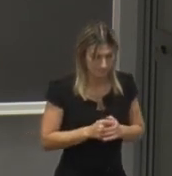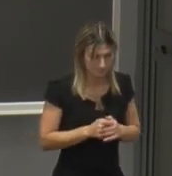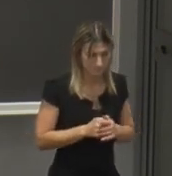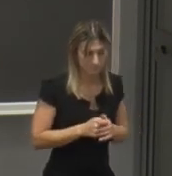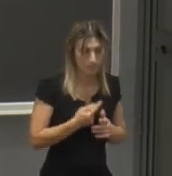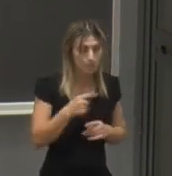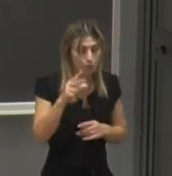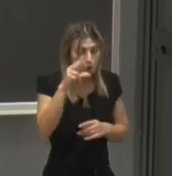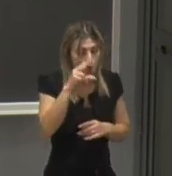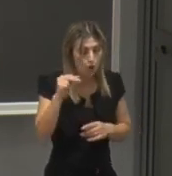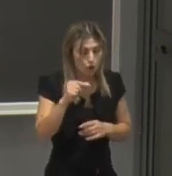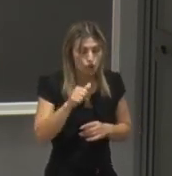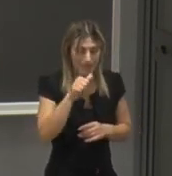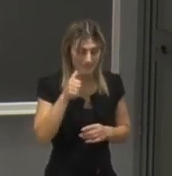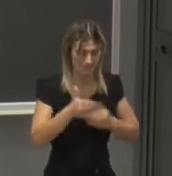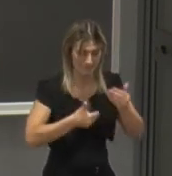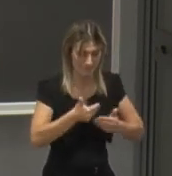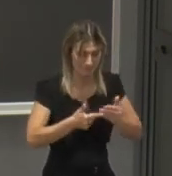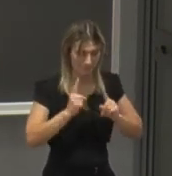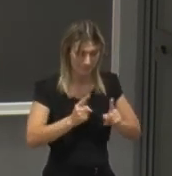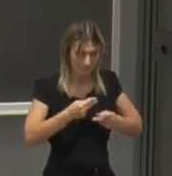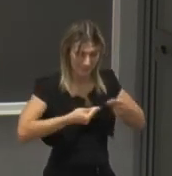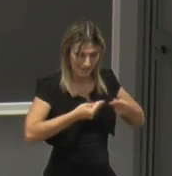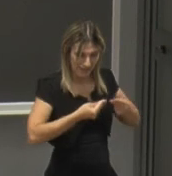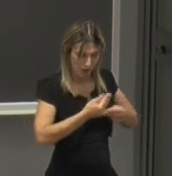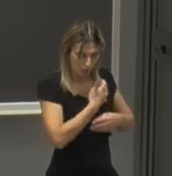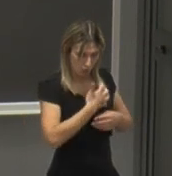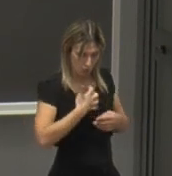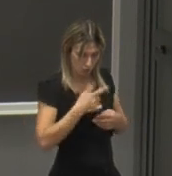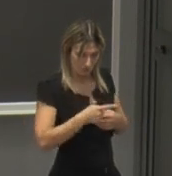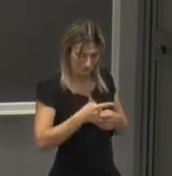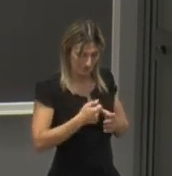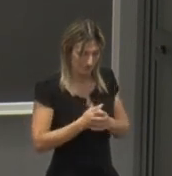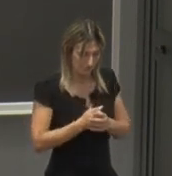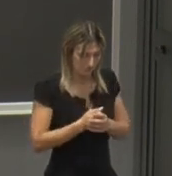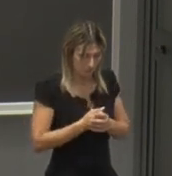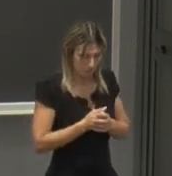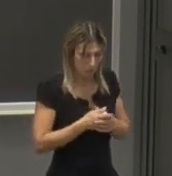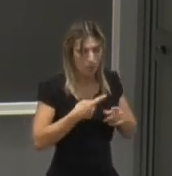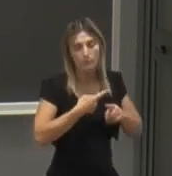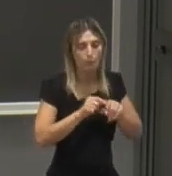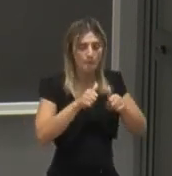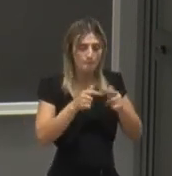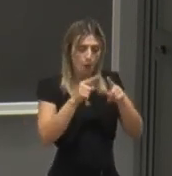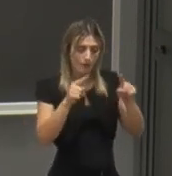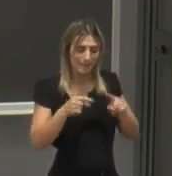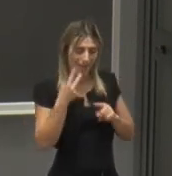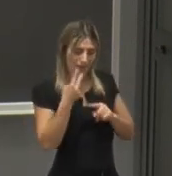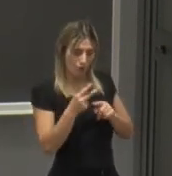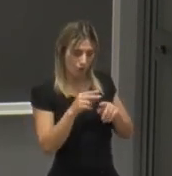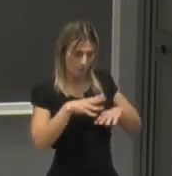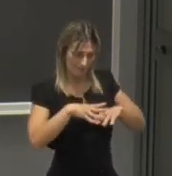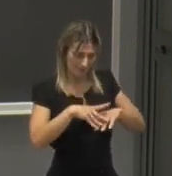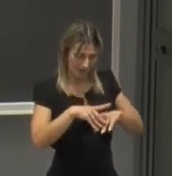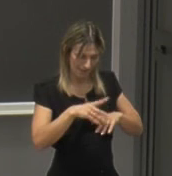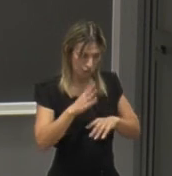la conoscenza avanza rispetto al calcolo scientifico delle applicazioni e ai modelli matematici in